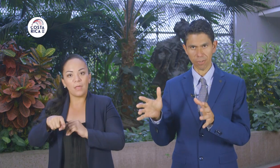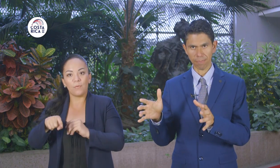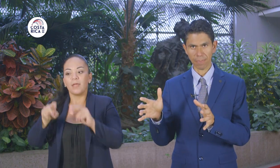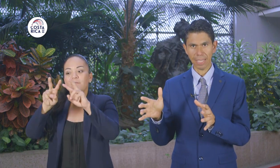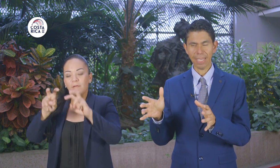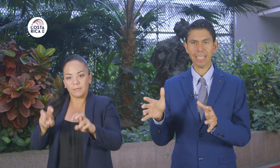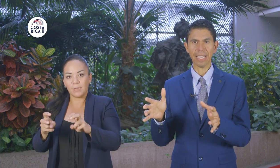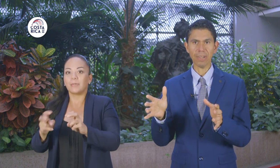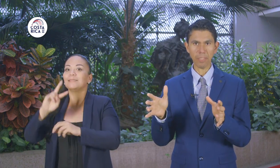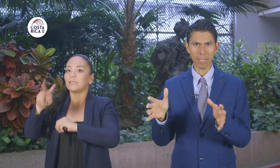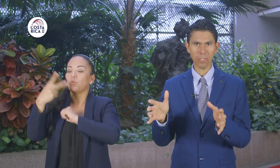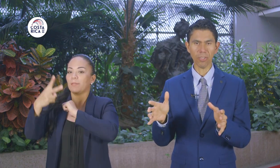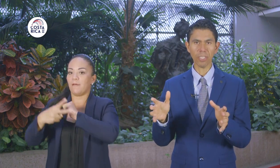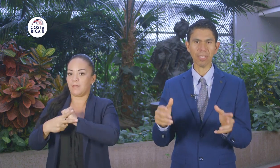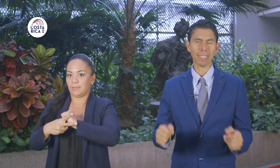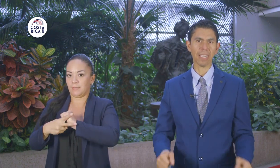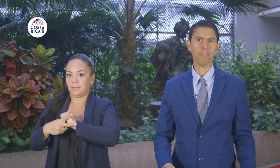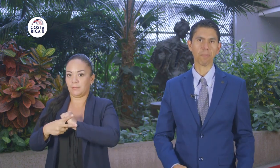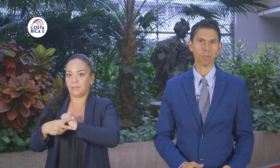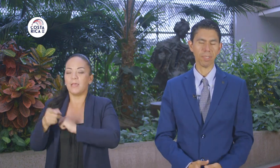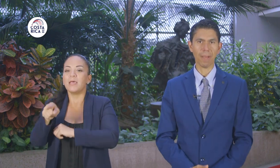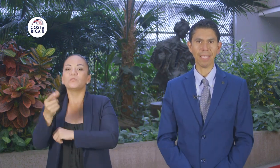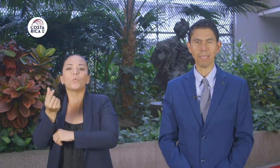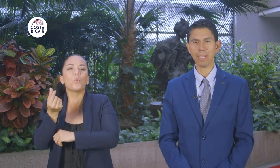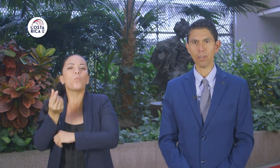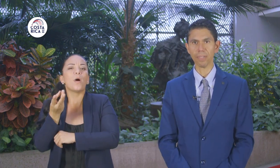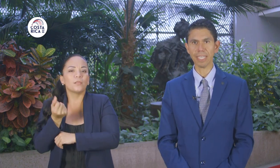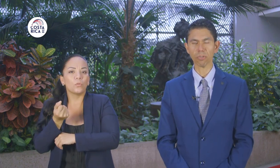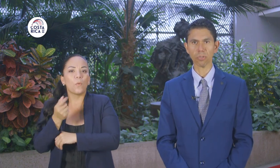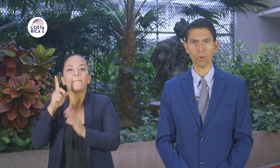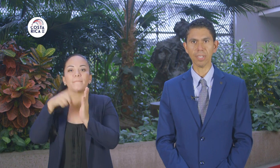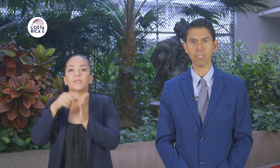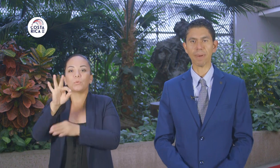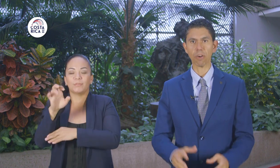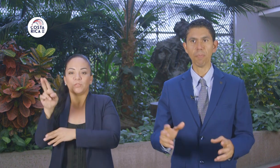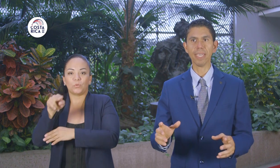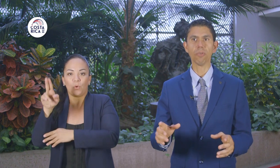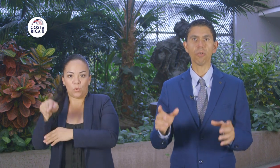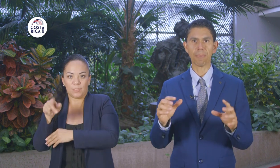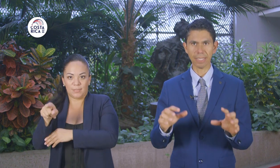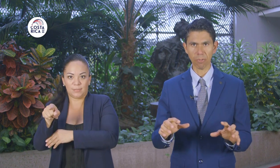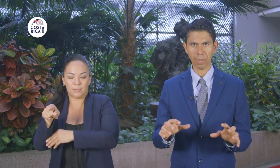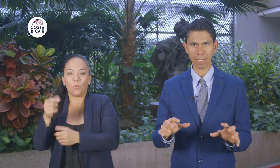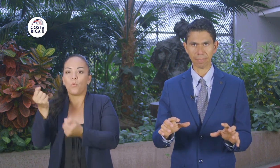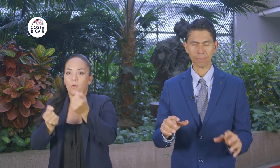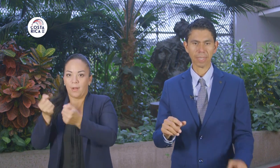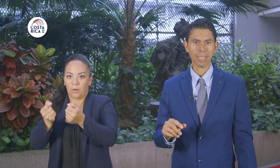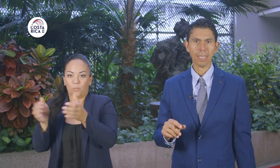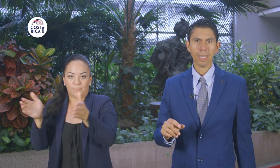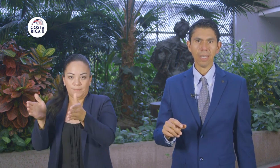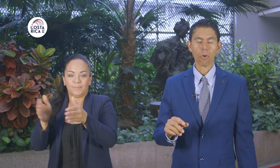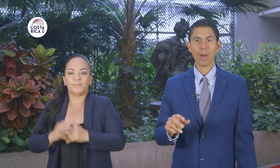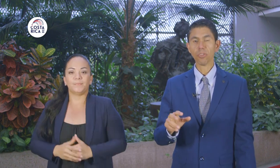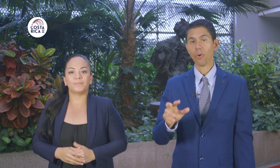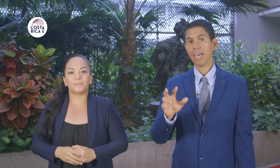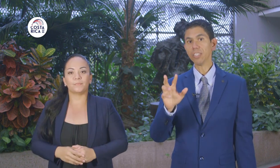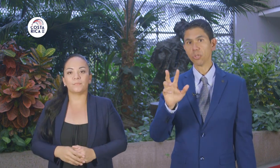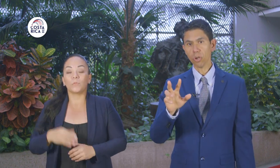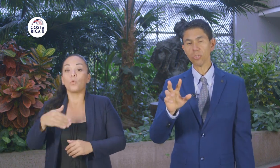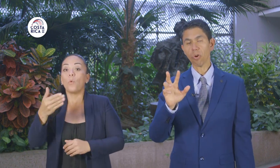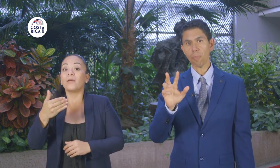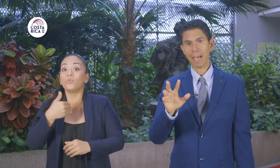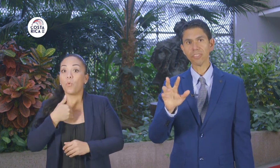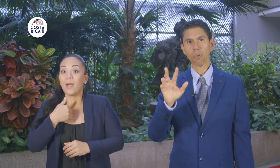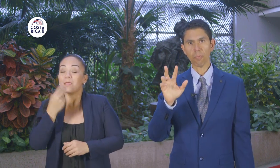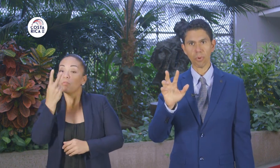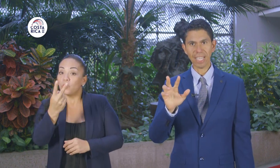reinspección. Esa reinspección tiene una tarifa aproximada de 1.900 colones para un vehículo particular. Cuando hay